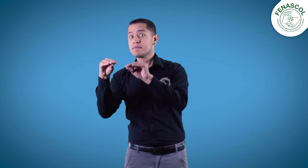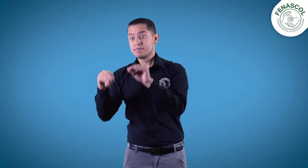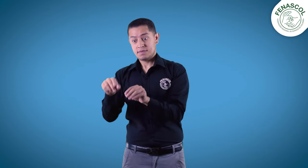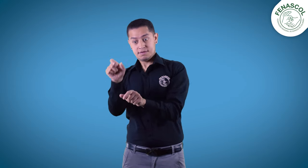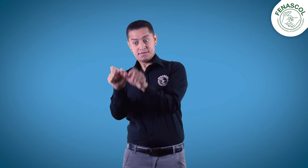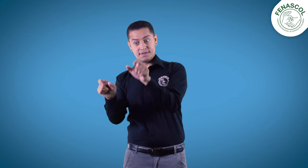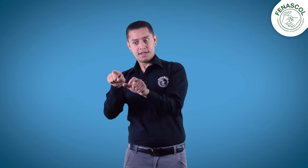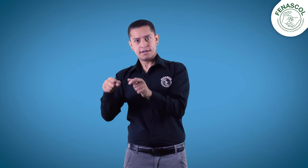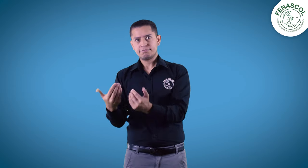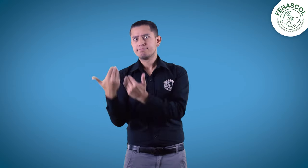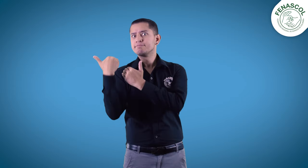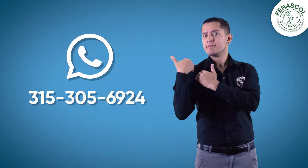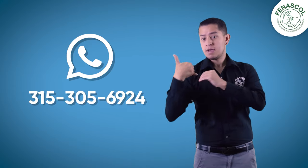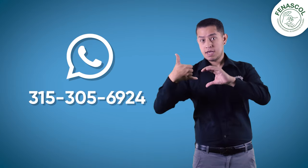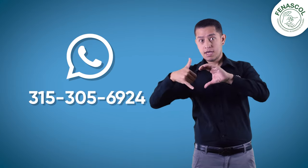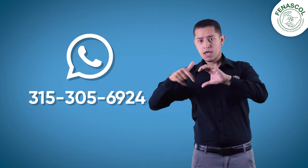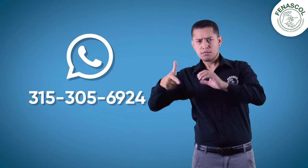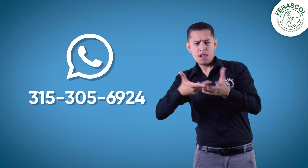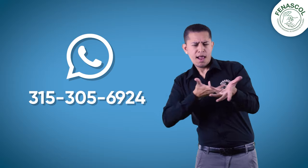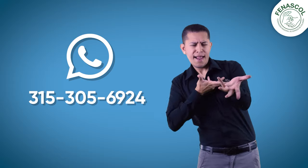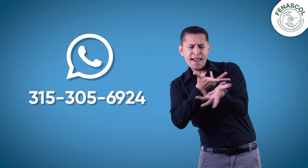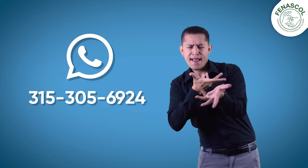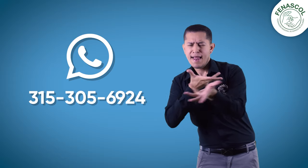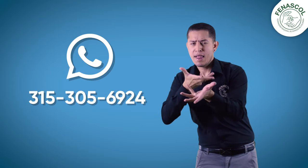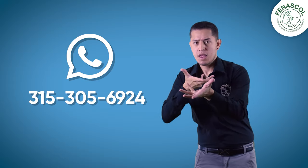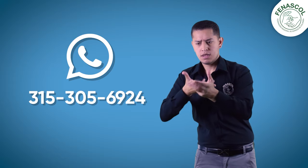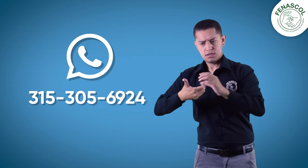capacitación tiene un canal de comunicación vía WhatsApp. Mira.